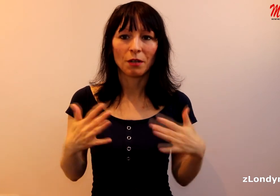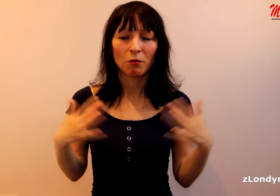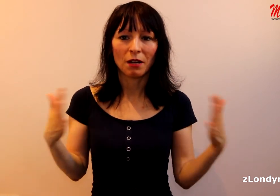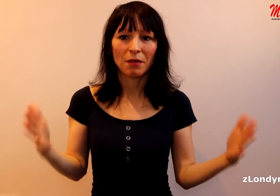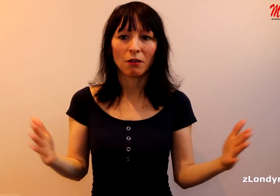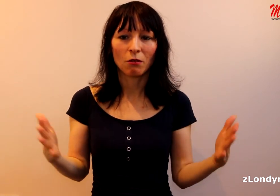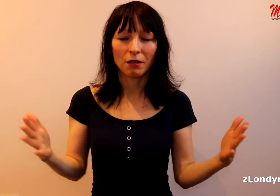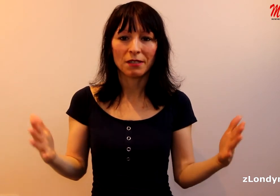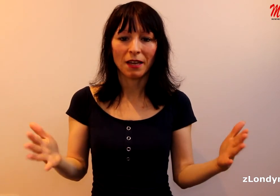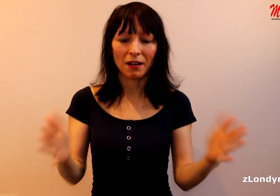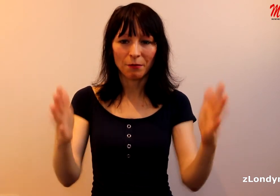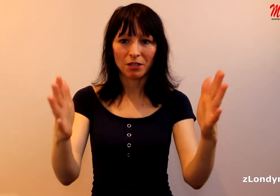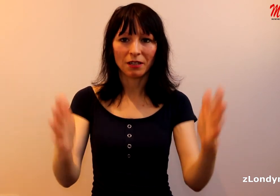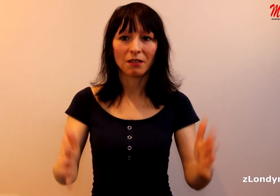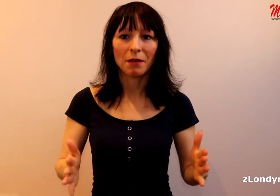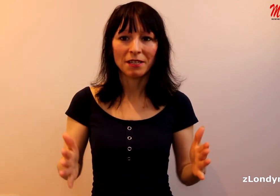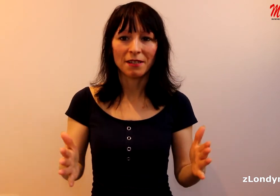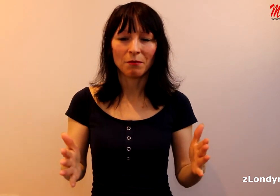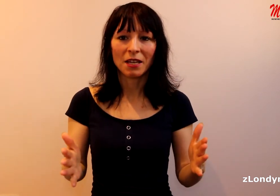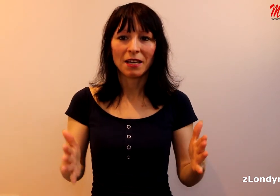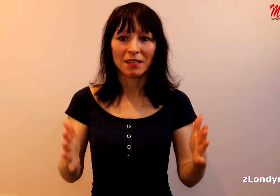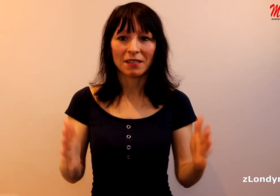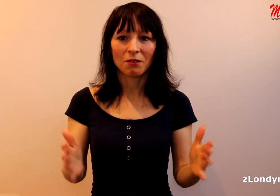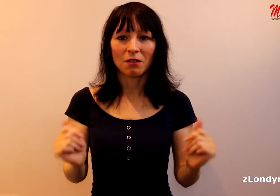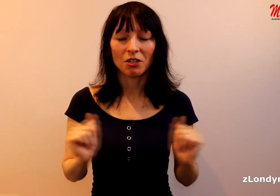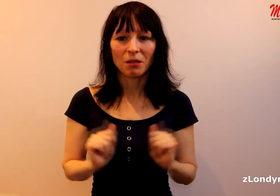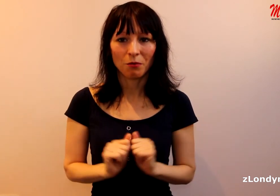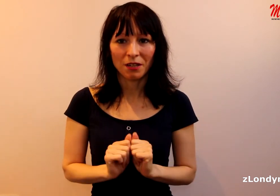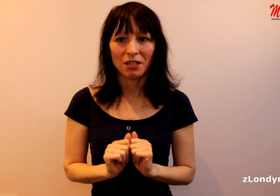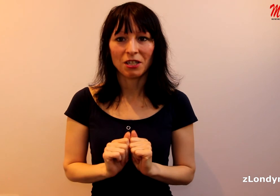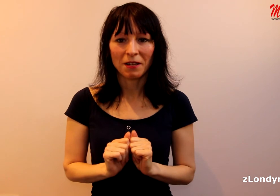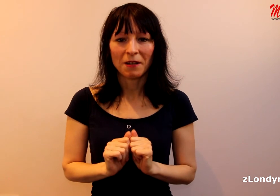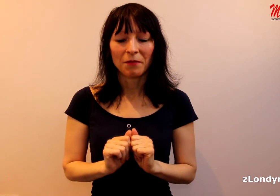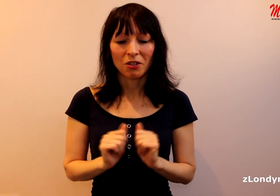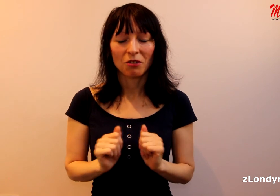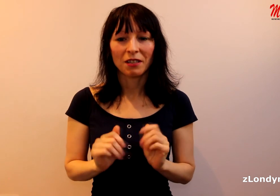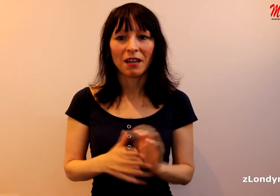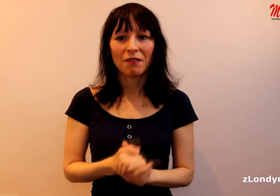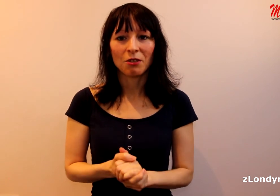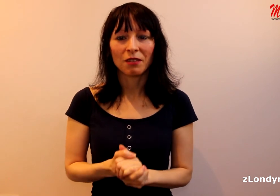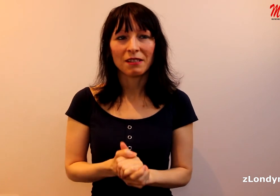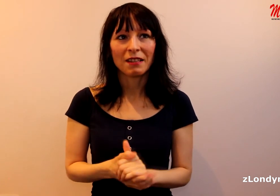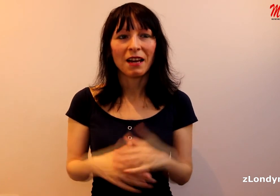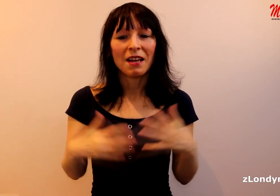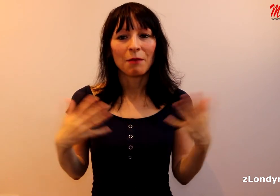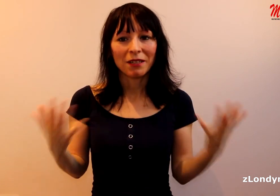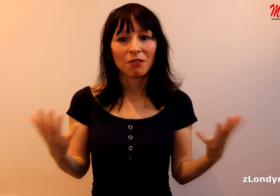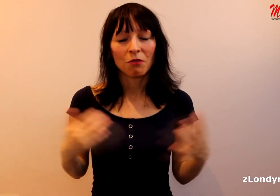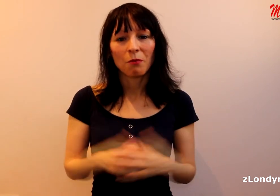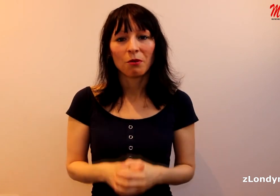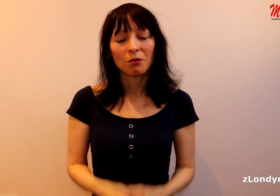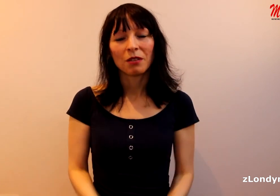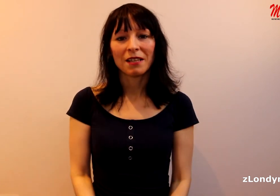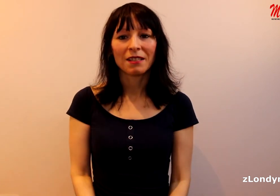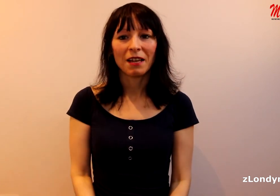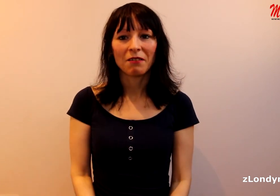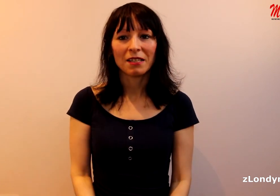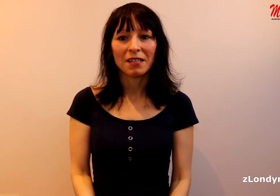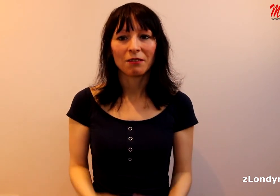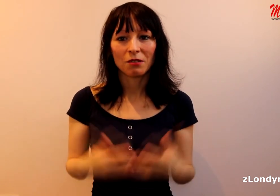je podle mě jako logické, ale abych řekla ten mainstream, jestli se to daří nebo nedaří. Takže to je ta hlavní otázka a pak ta druhá pód. Otázka je vlastně, a to